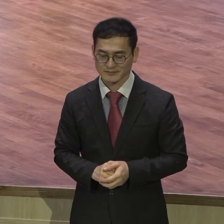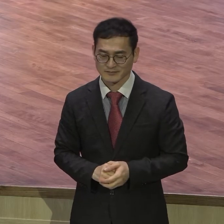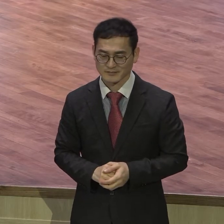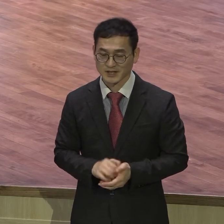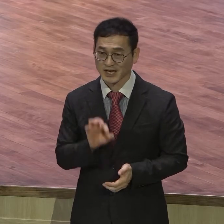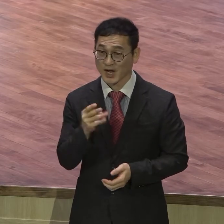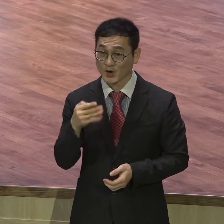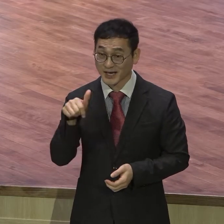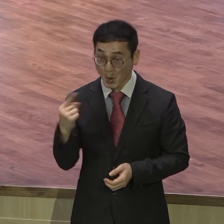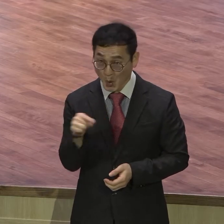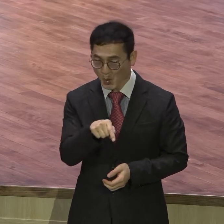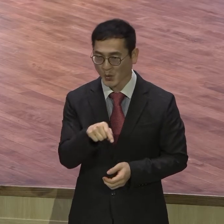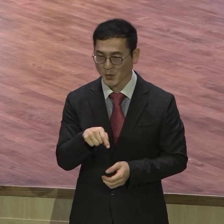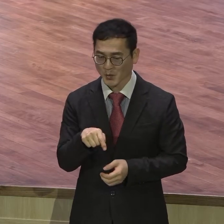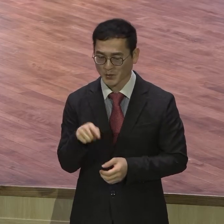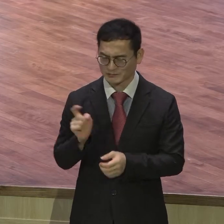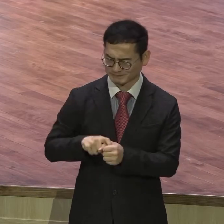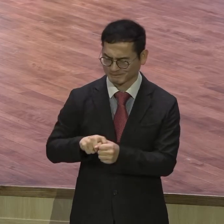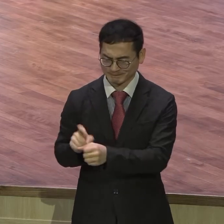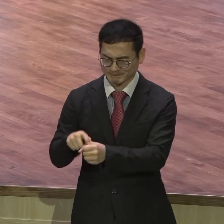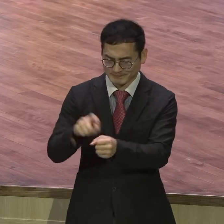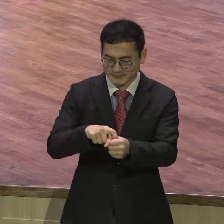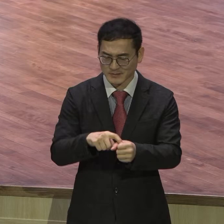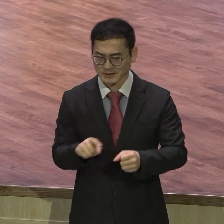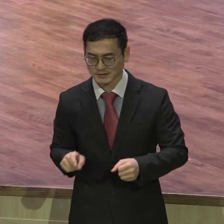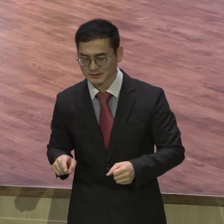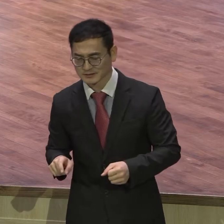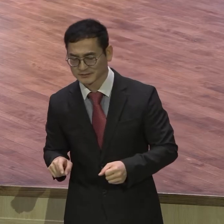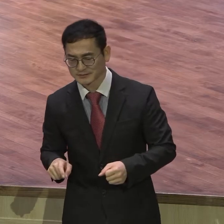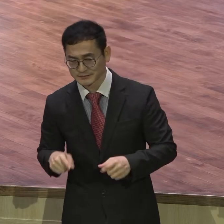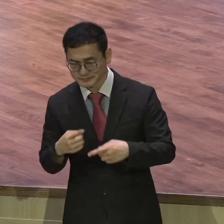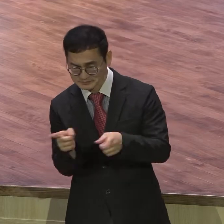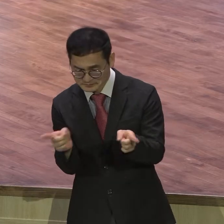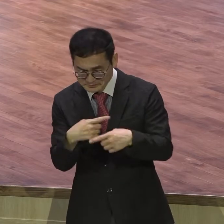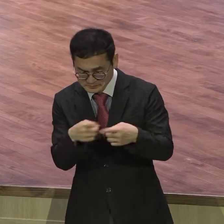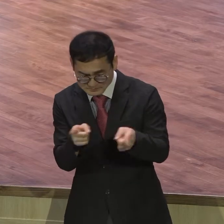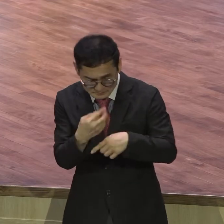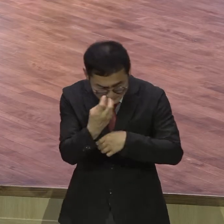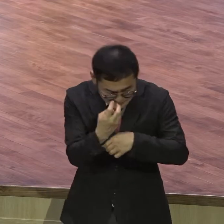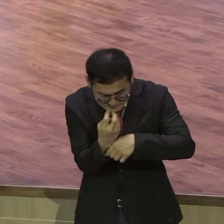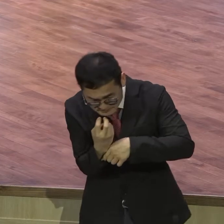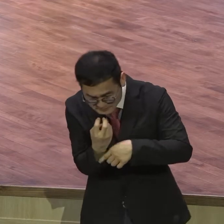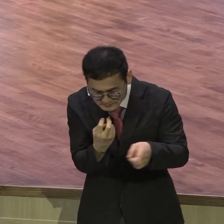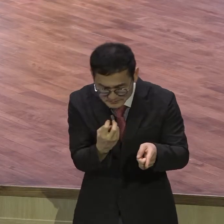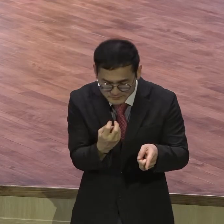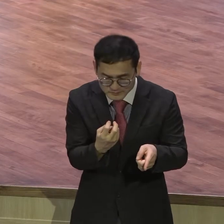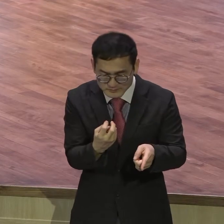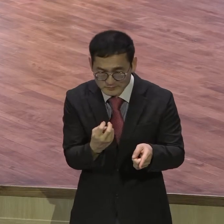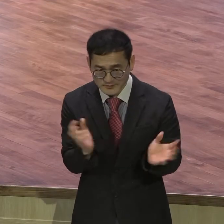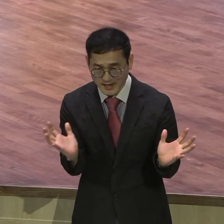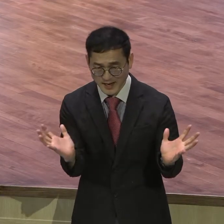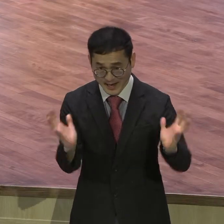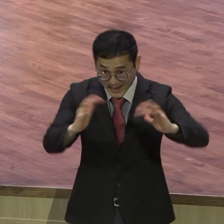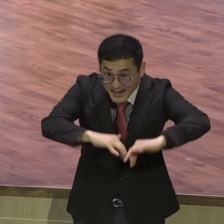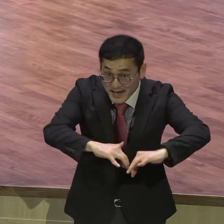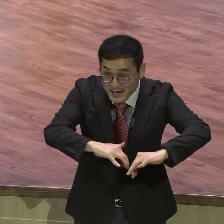지질학자들이 그걸 막 파내면서 연구하더라니까요. 안으로 무너진 거 지금도 그대로